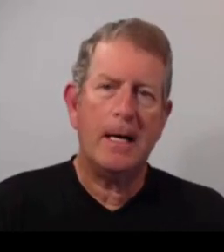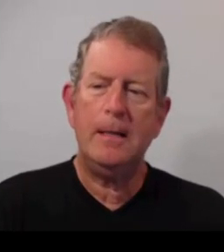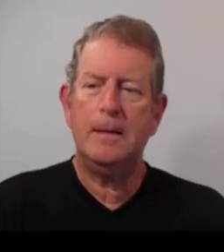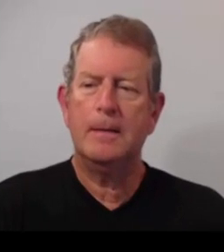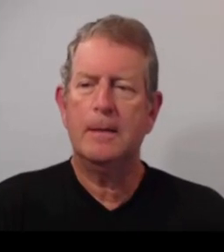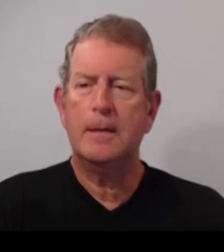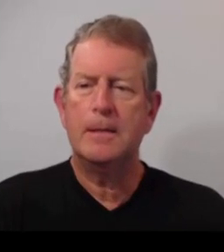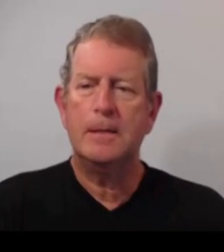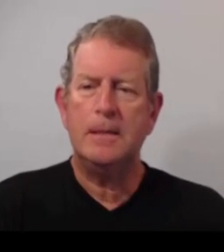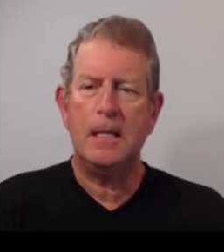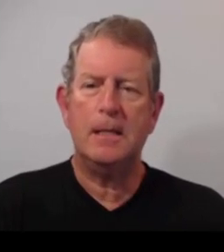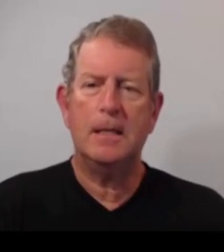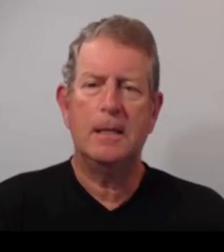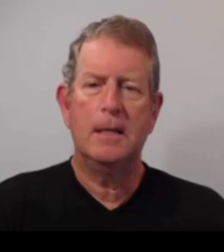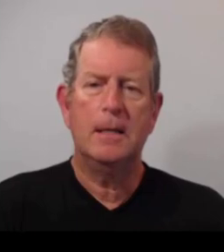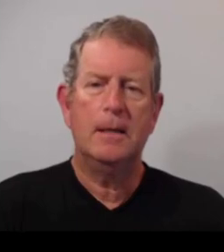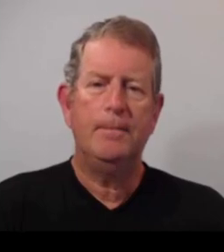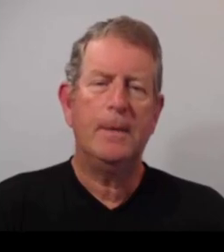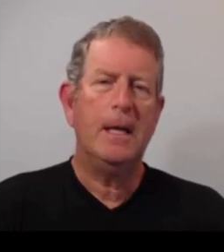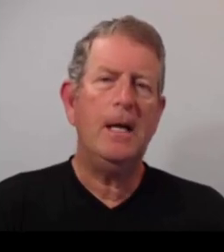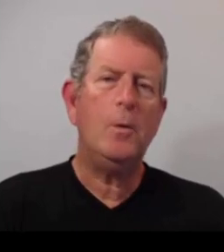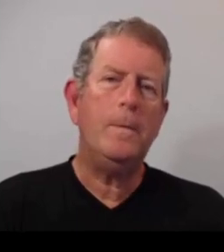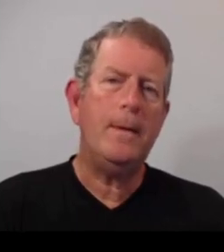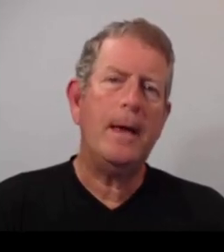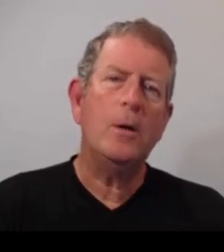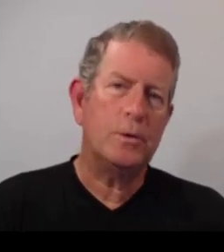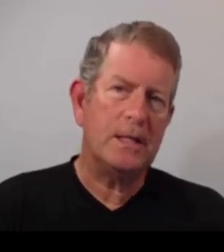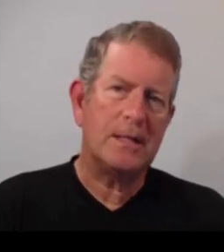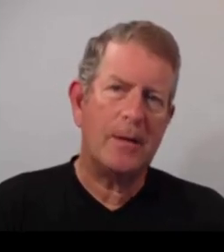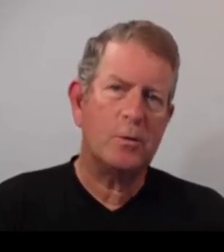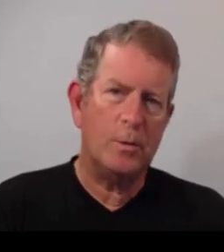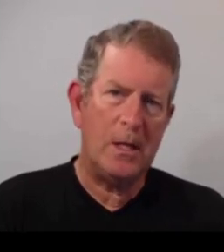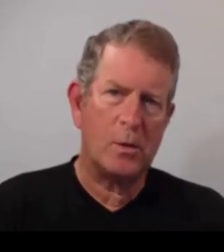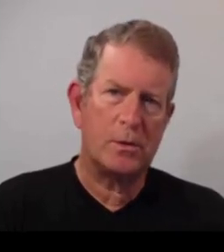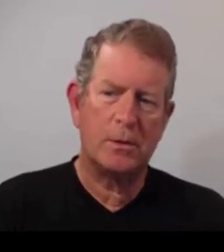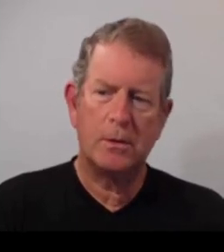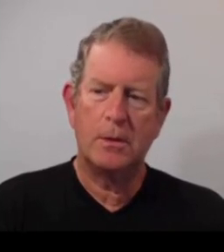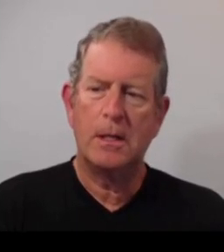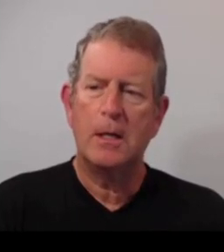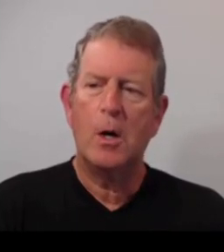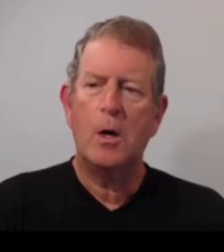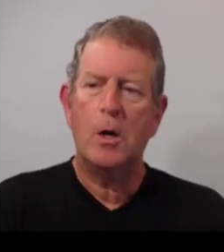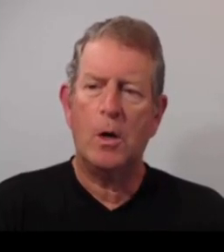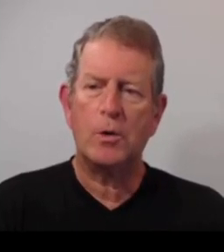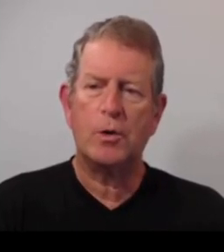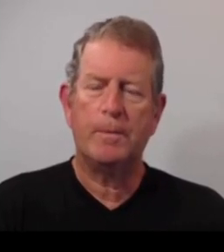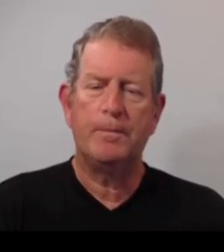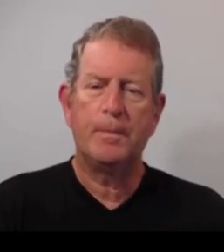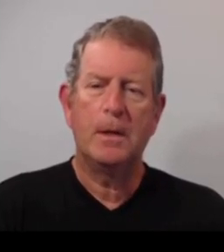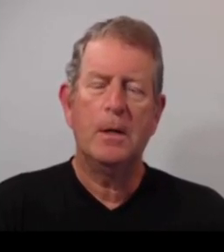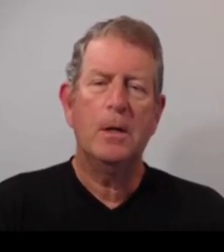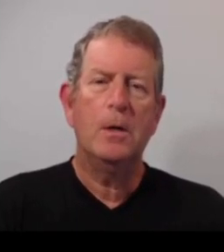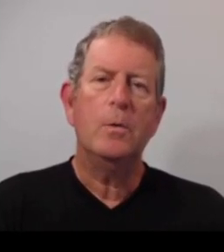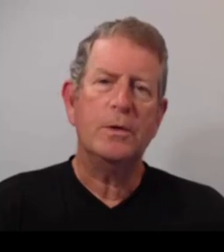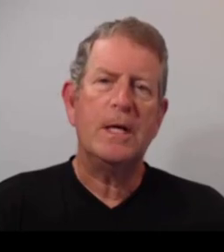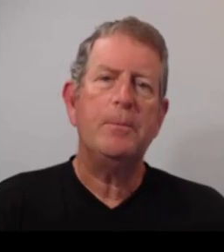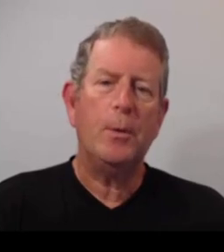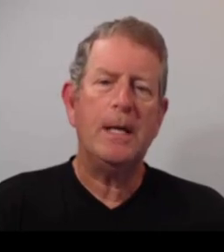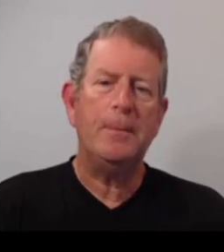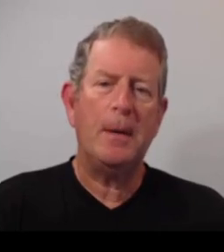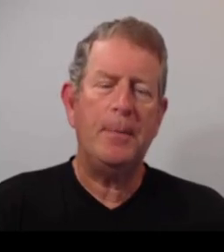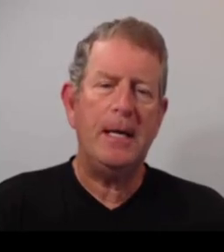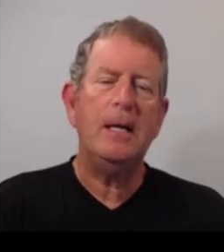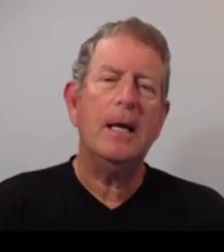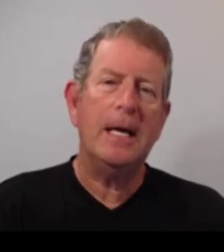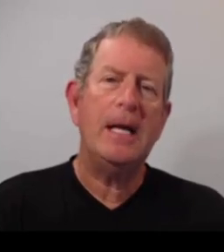¿verdad? 7. Él no vive en los Estados Unidos. 8. Usted